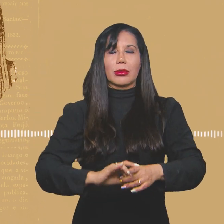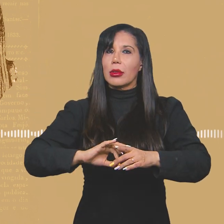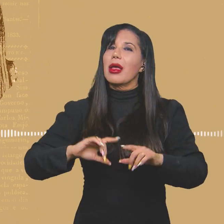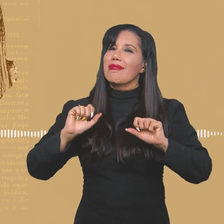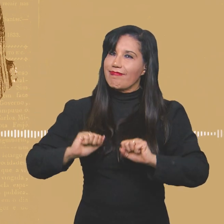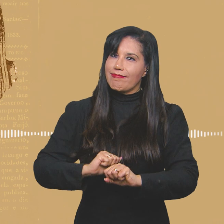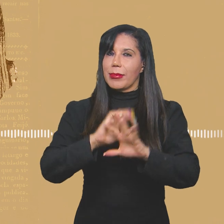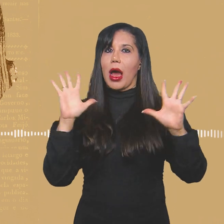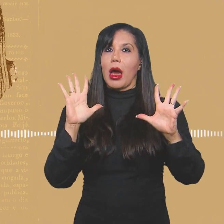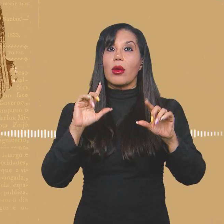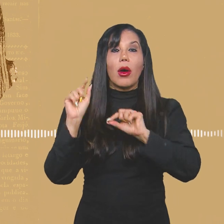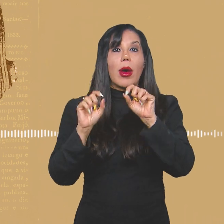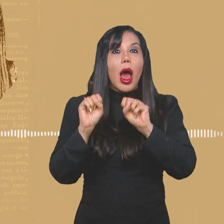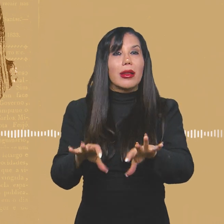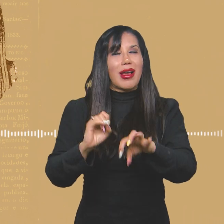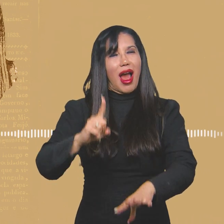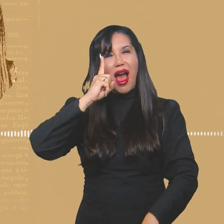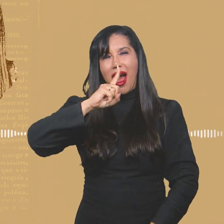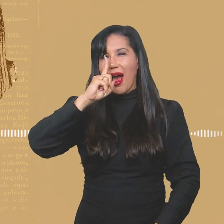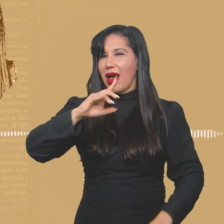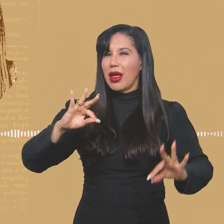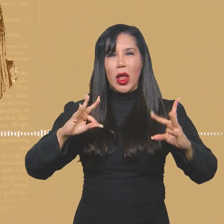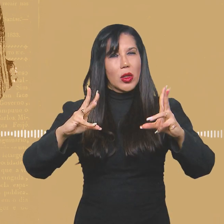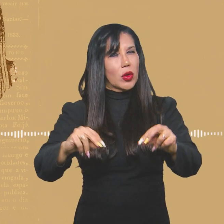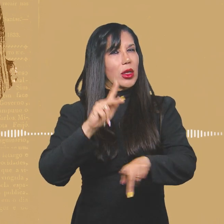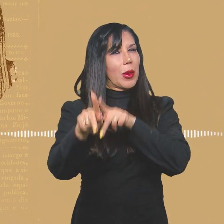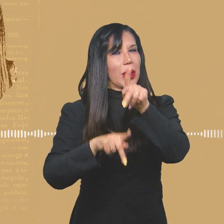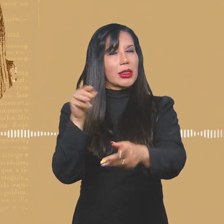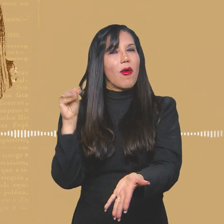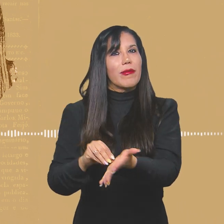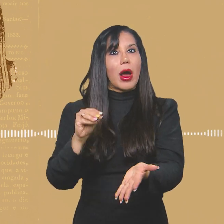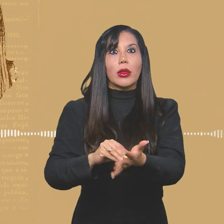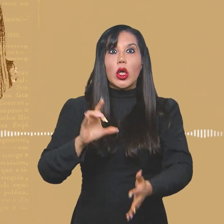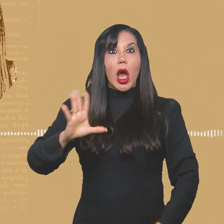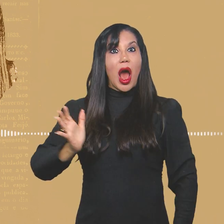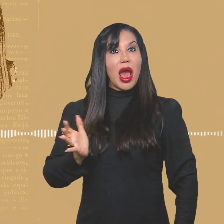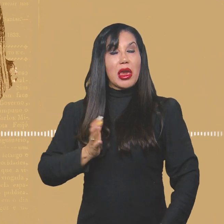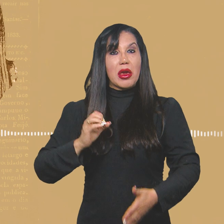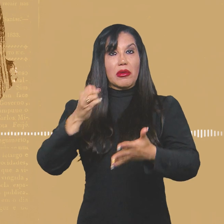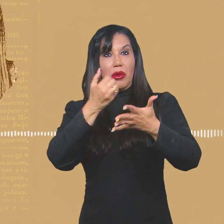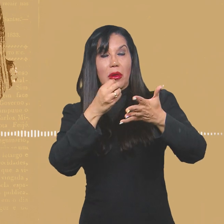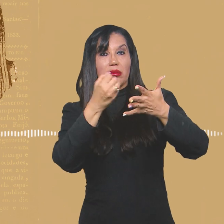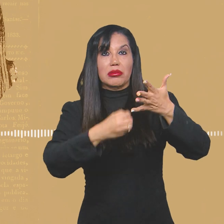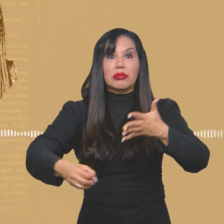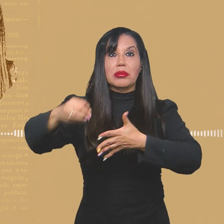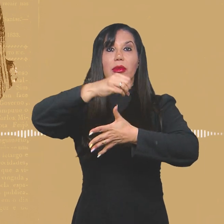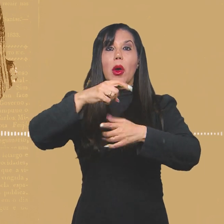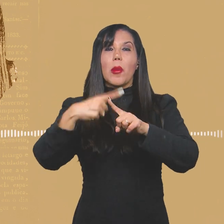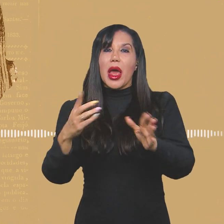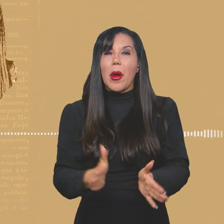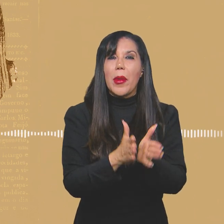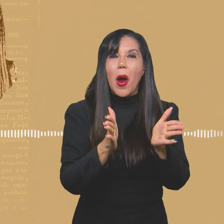A educação é deficiente para toda a população. Só os ricos têm privilégios, porque os pobres,